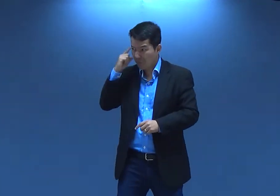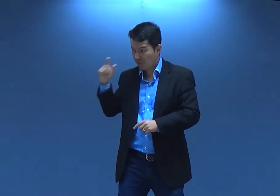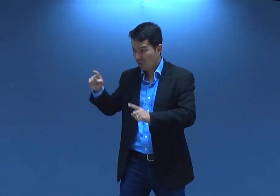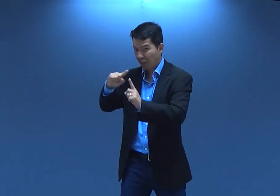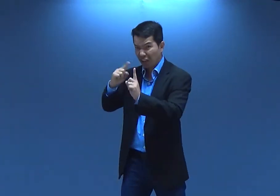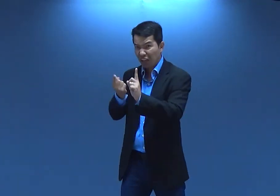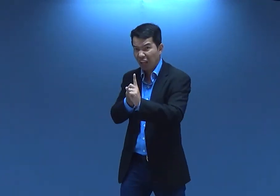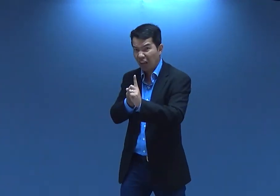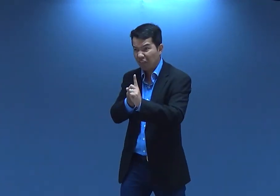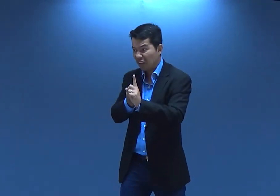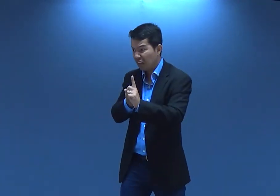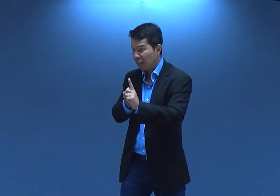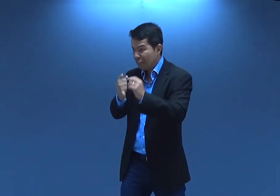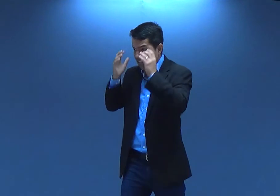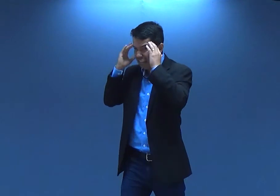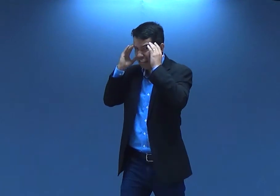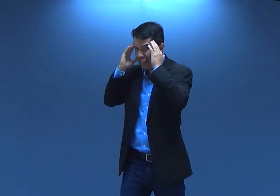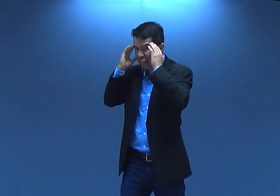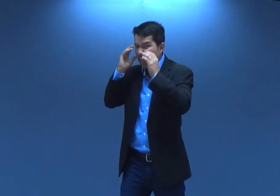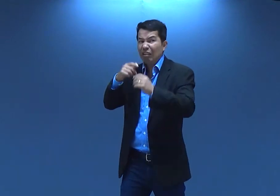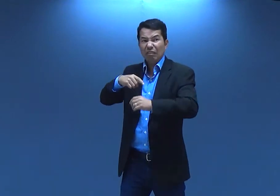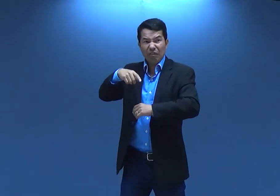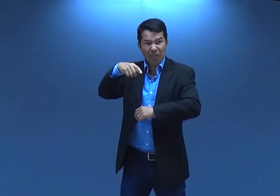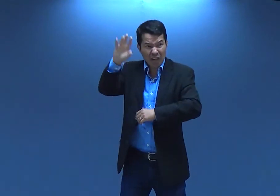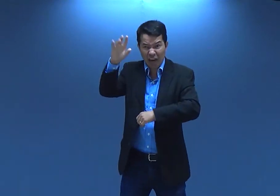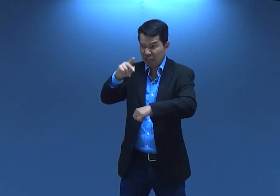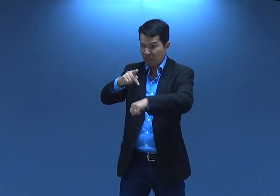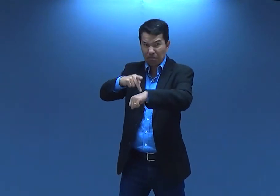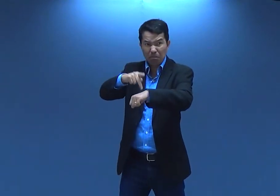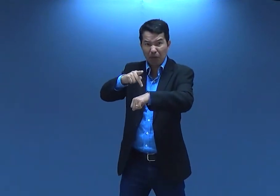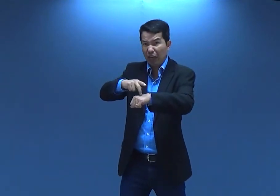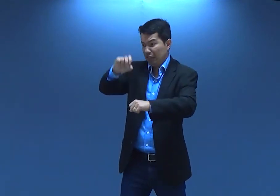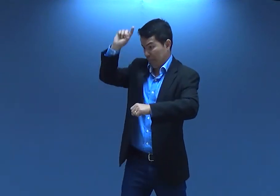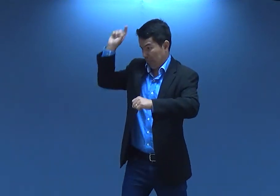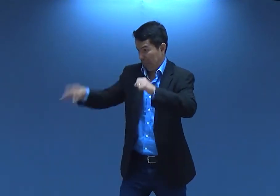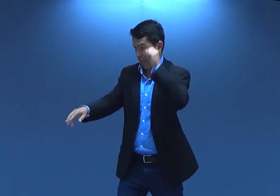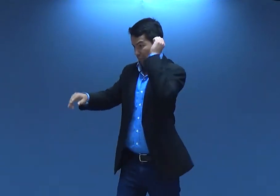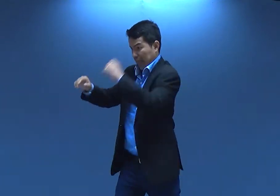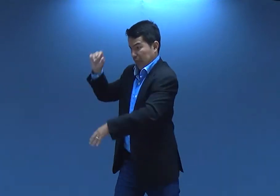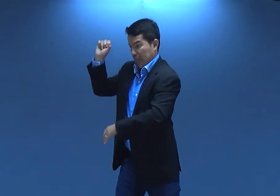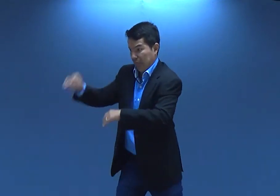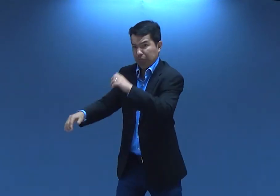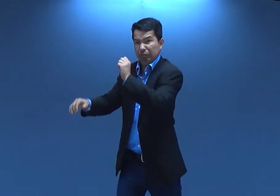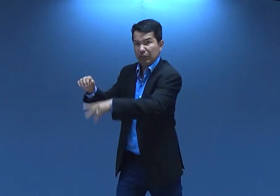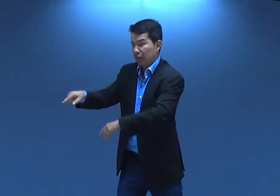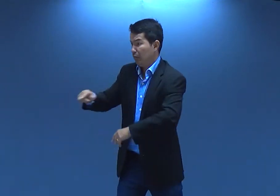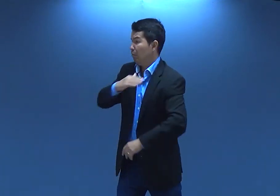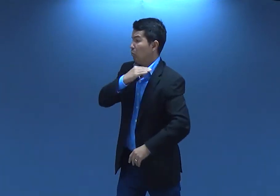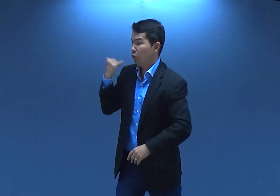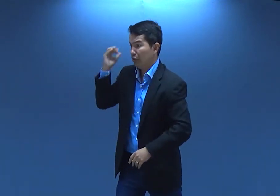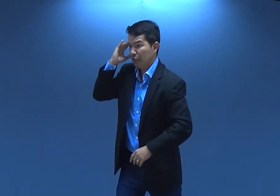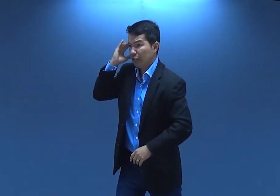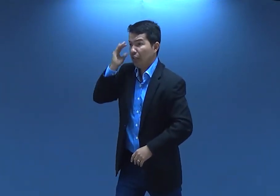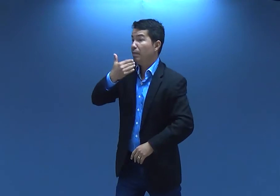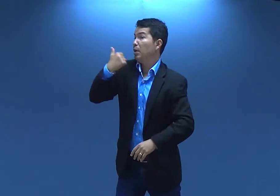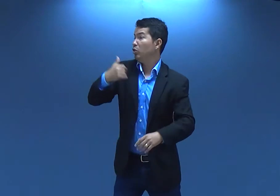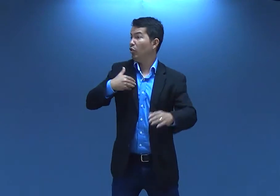que que as pessoas vão pensar de mim? Ela é grávida ali. É. Vão apedrejar ela. Ela vai morrer.